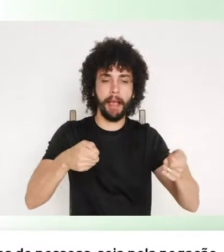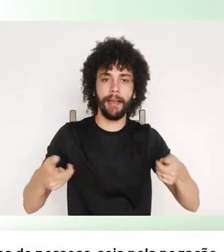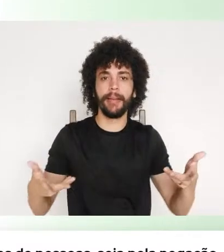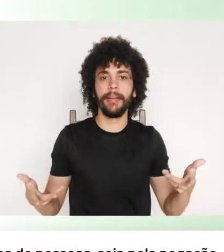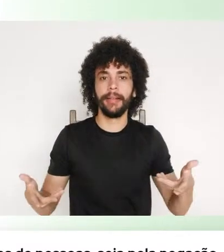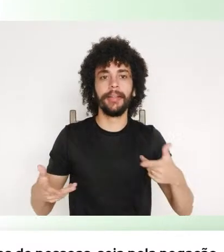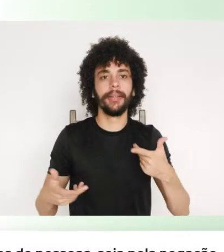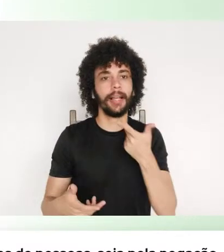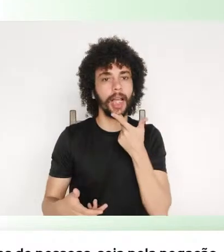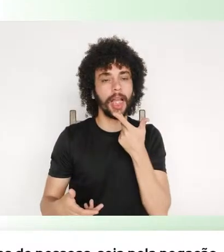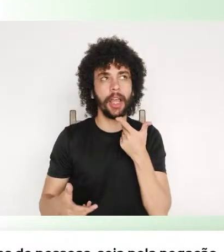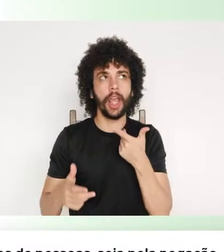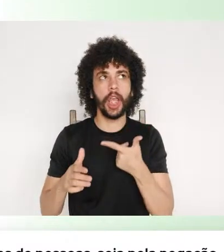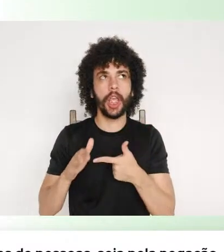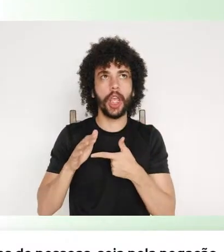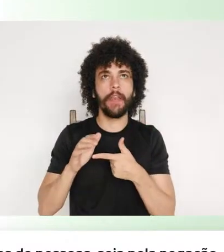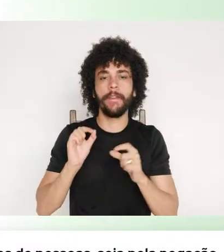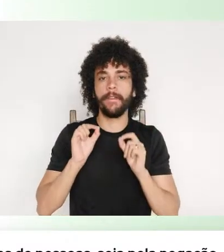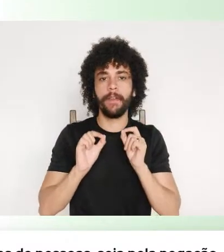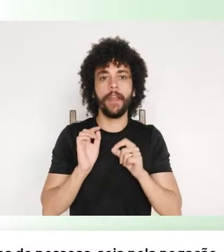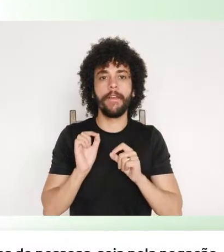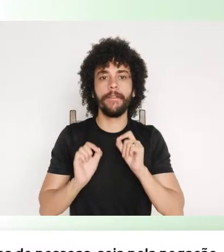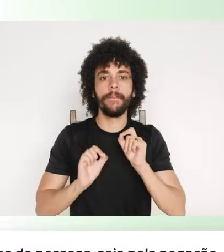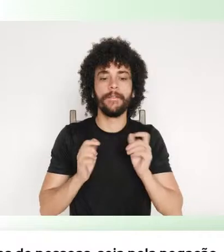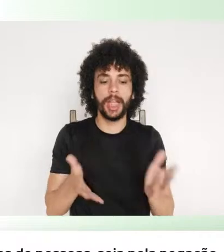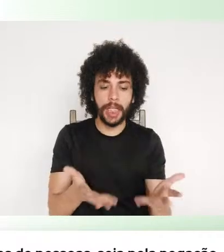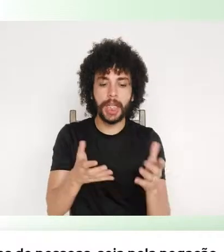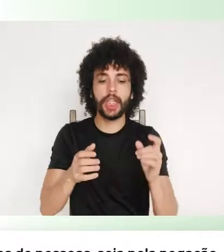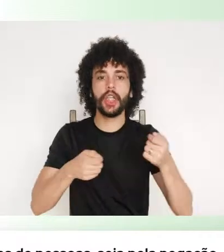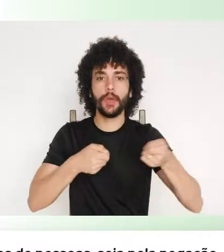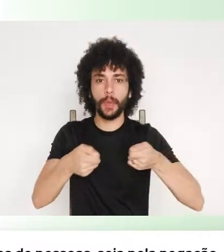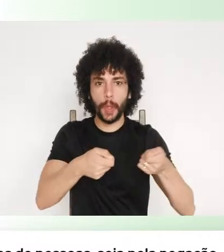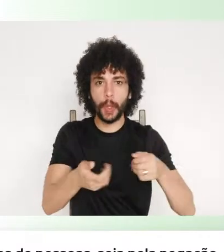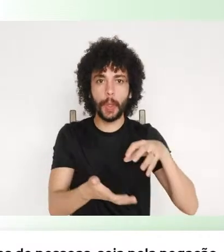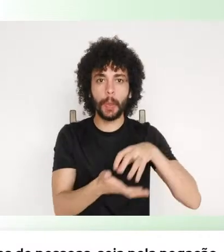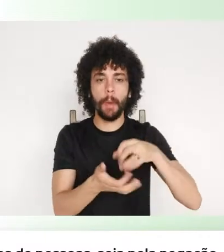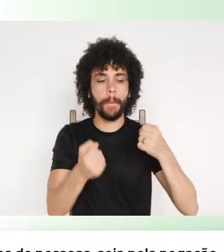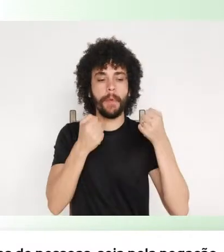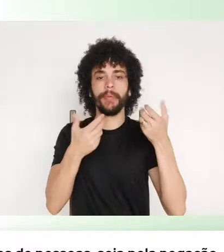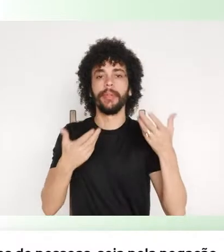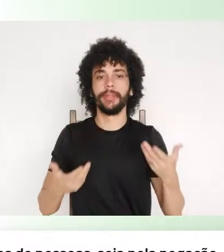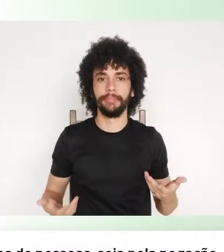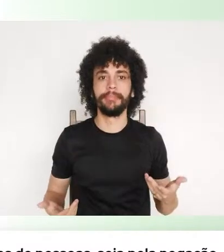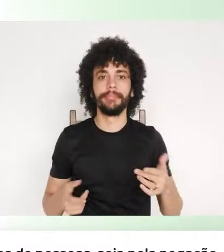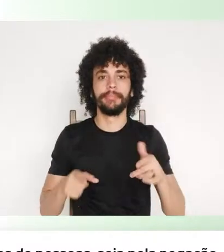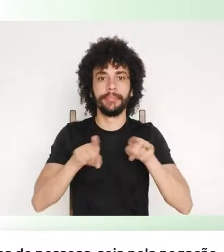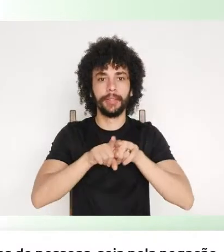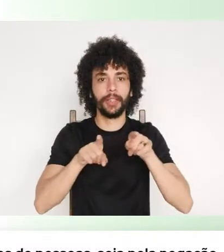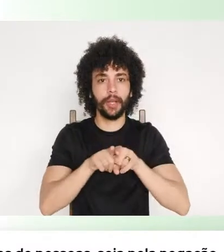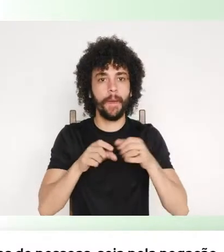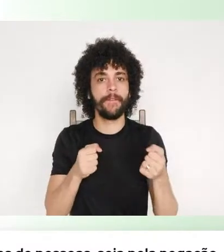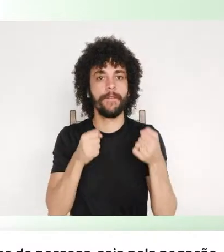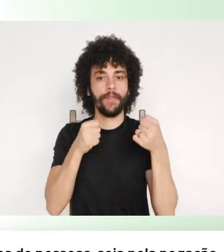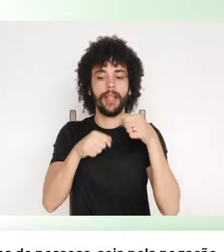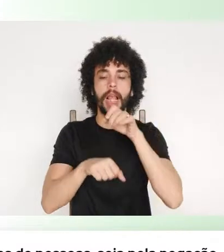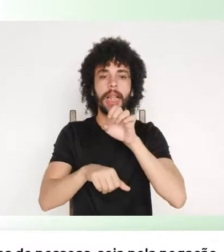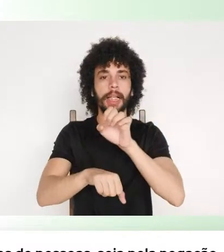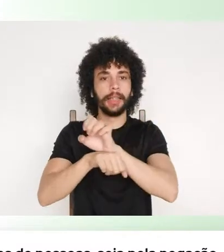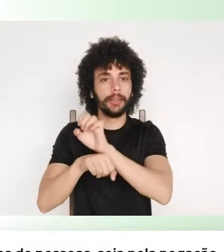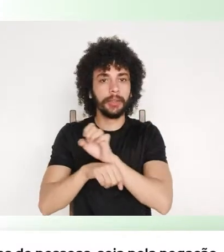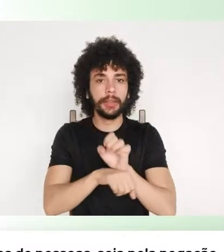facilitem a concentração do poder e que fortaleçam os estados